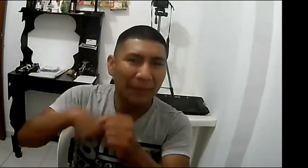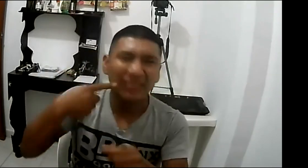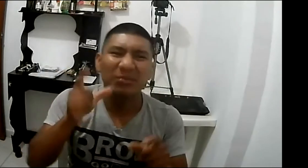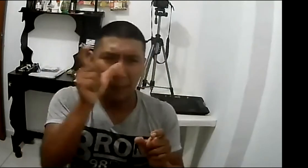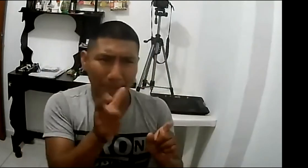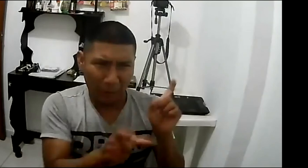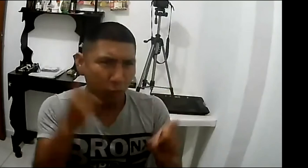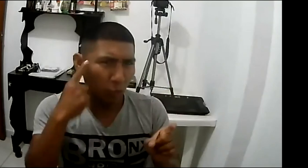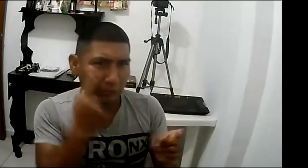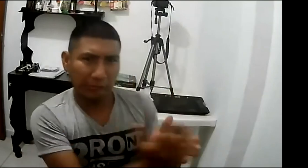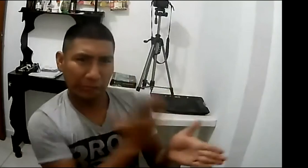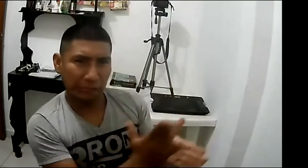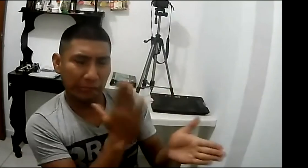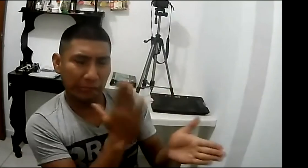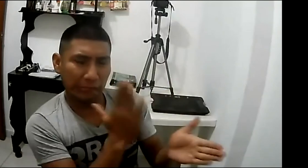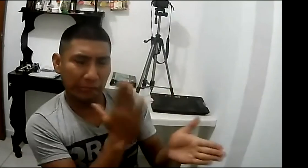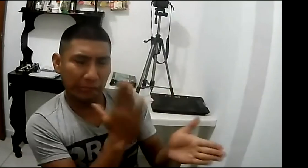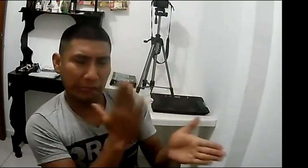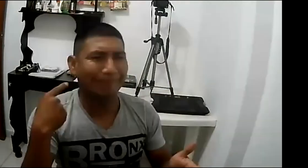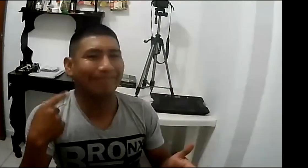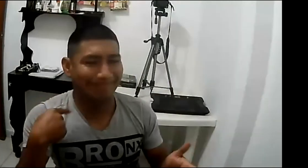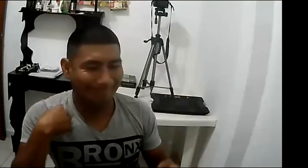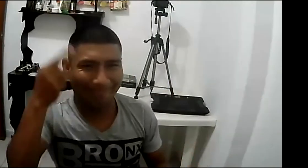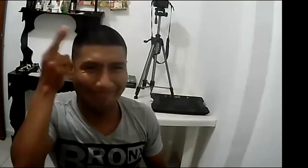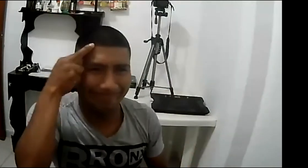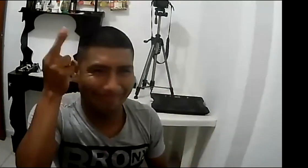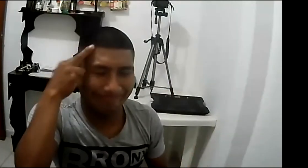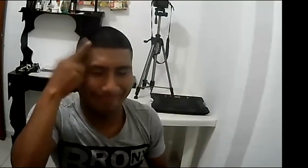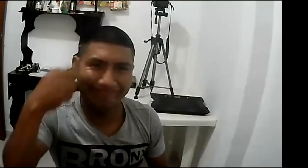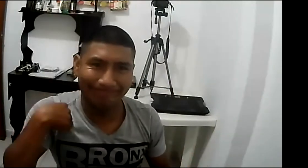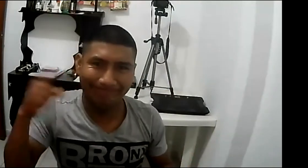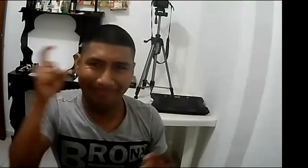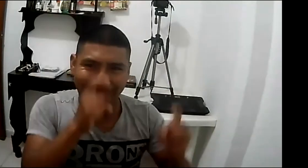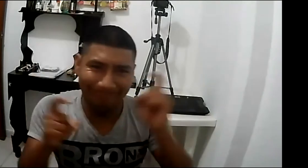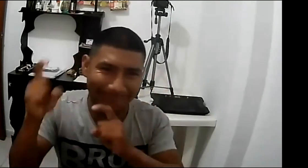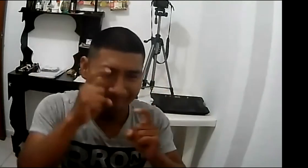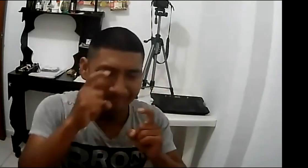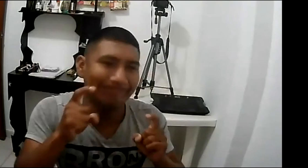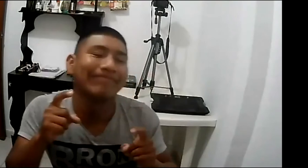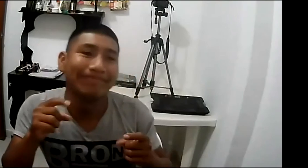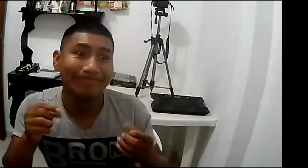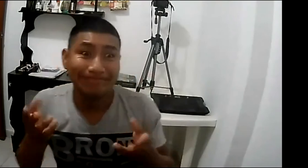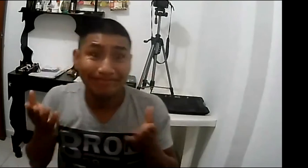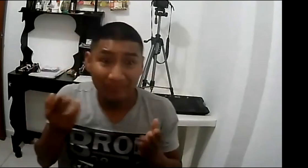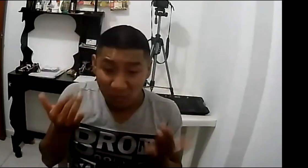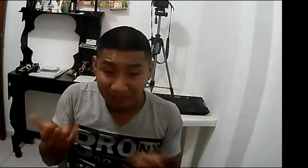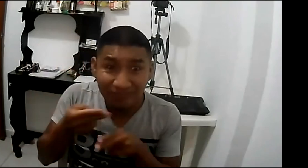en donde la mayoría de los sordos no han podido tener acceso y se sienten de alguna u otra forma recesados. En esa